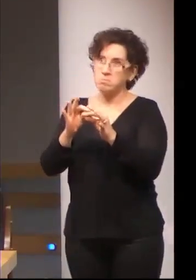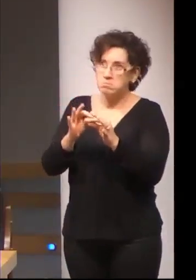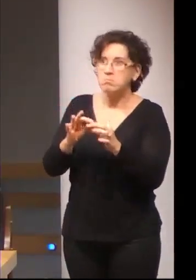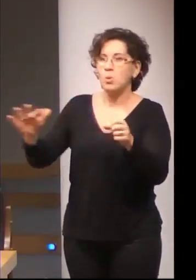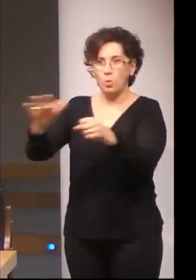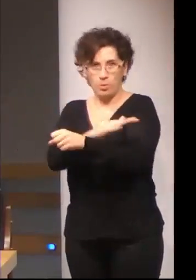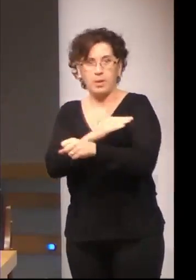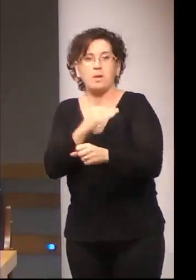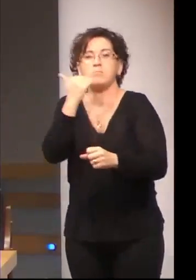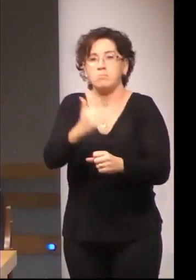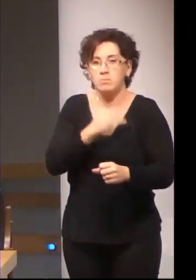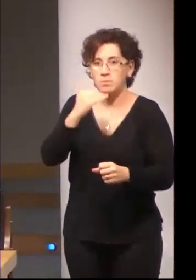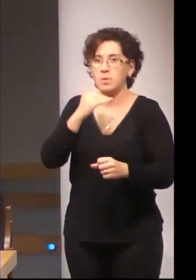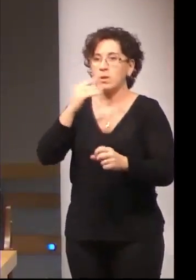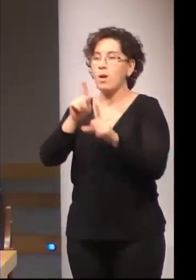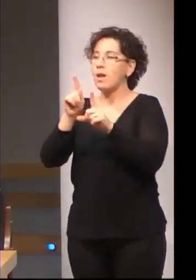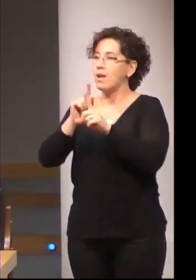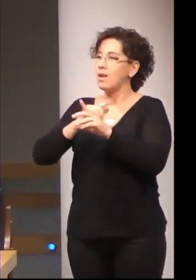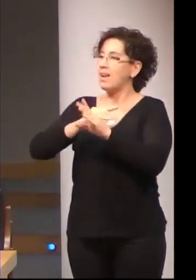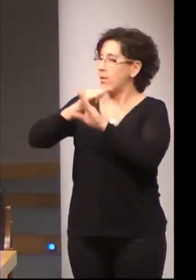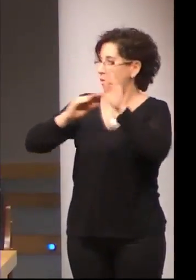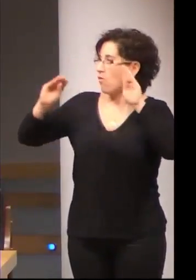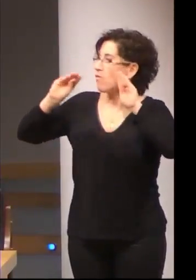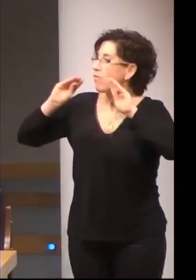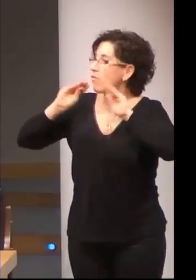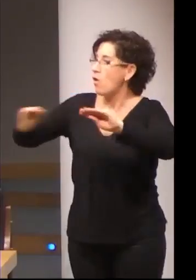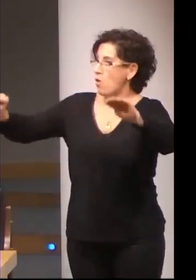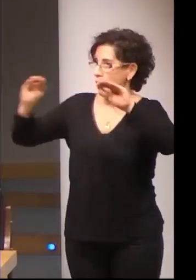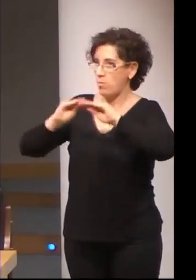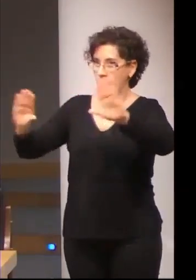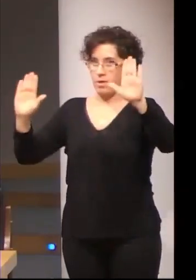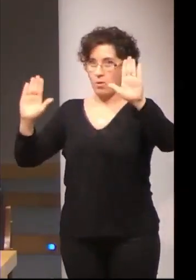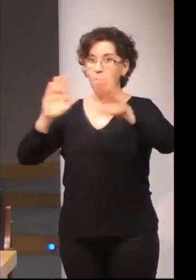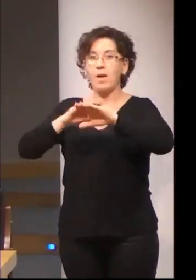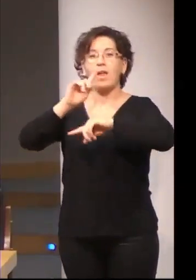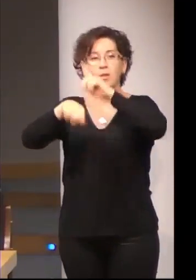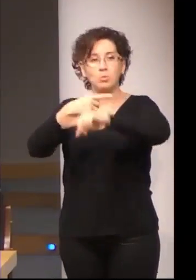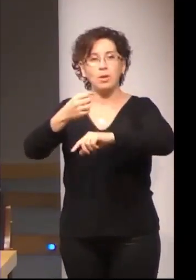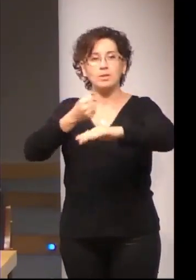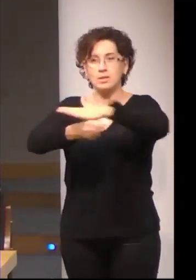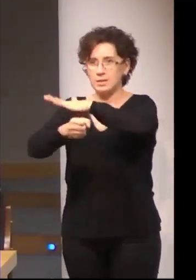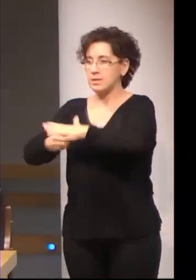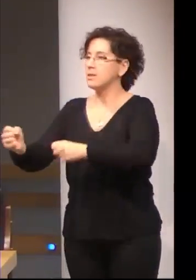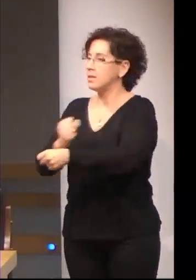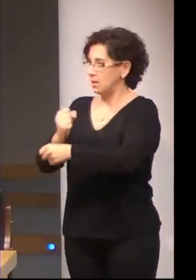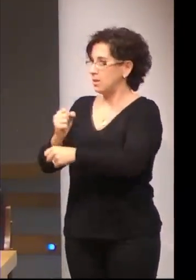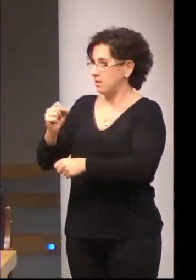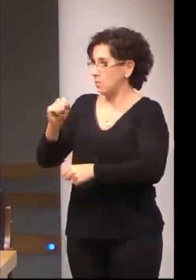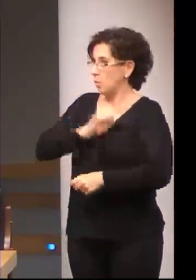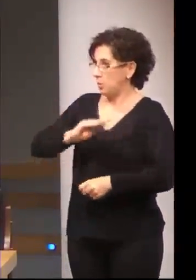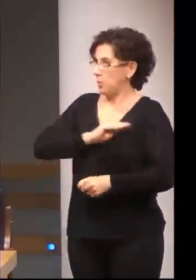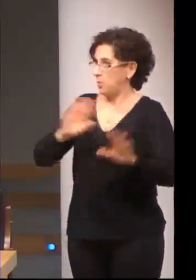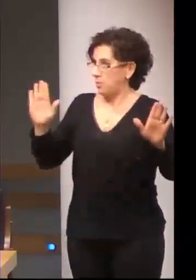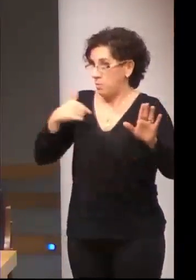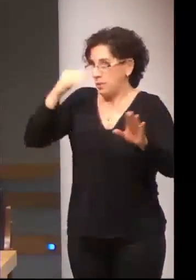y que tiene una trayectoria importante en lo que sería la empleabilidad, los nichos de empleabilidad.